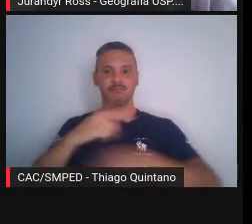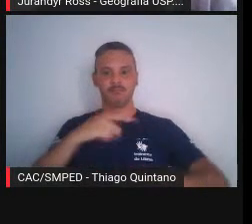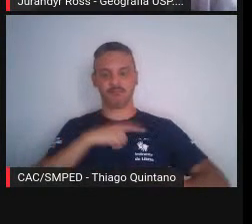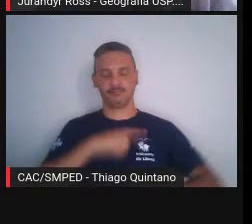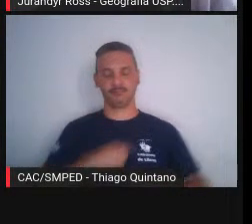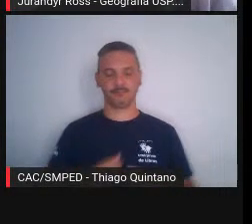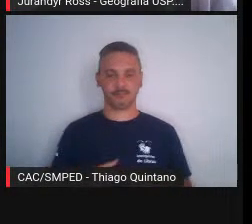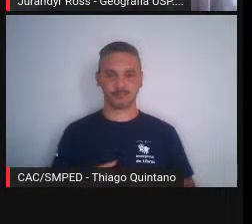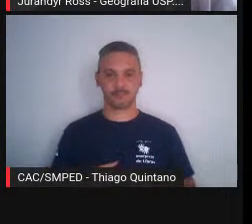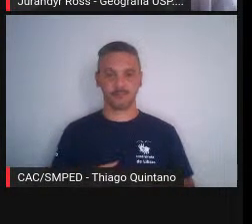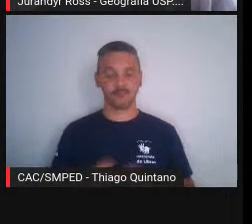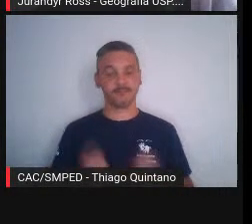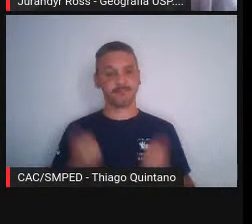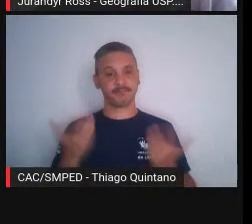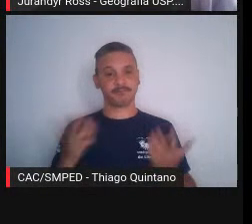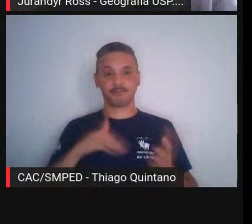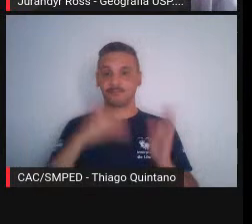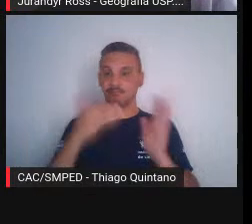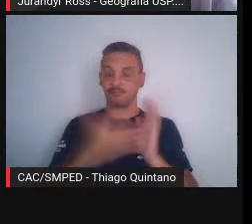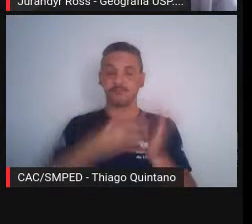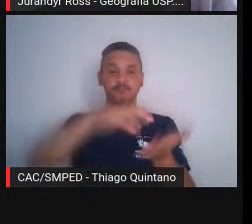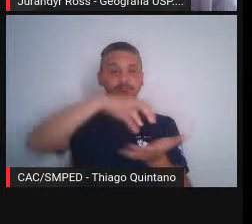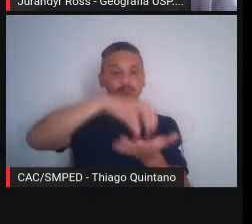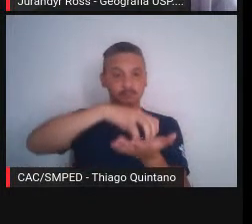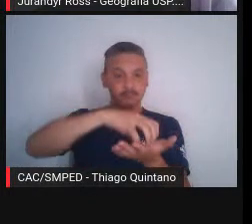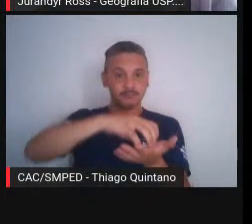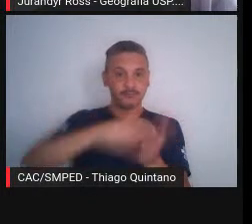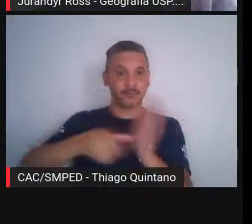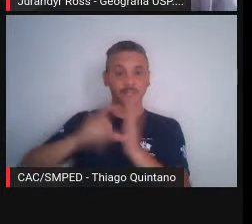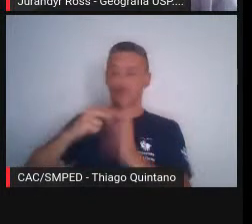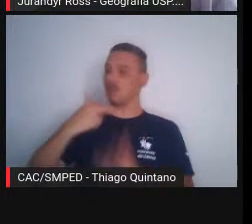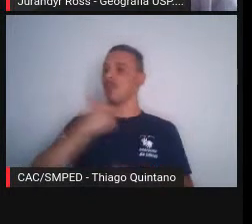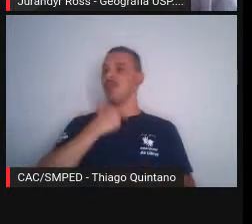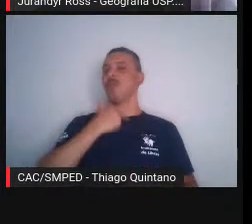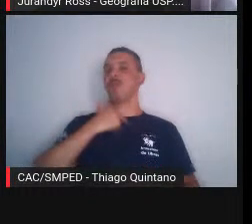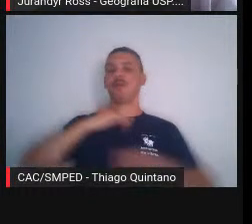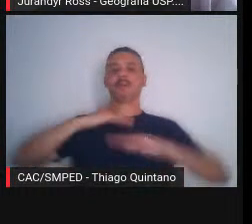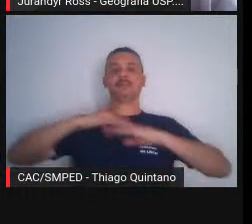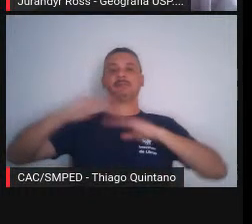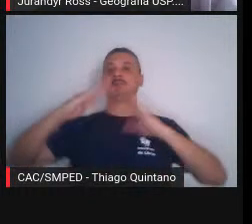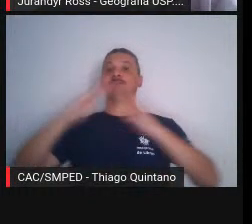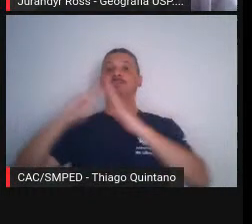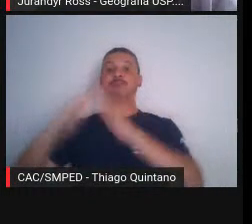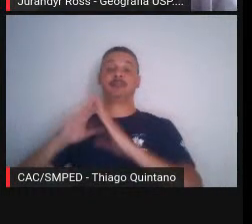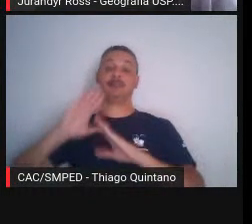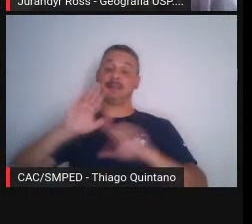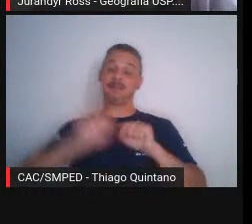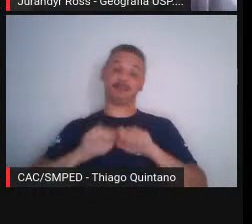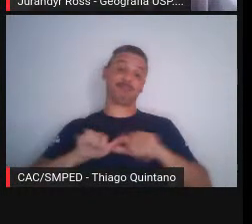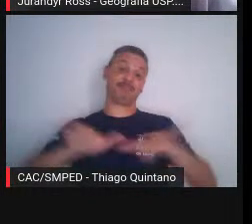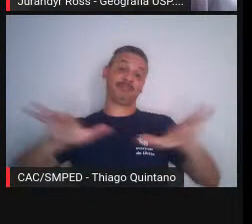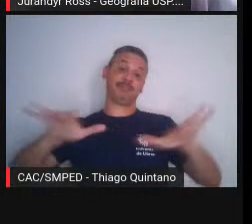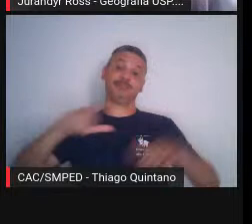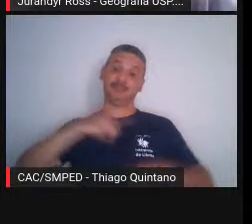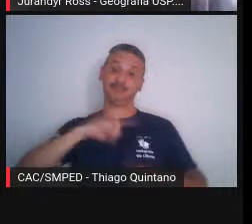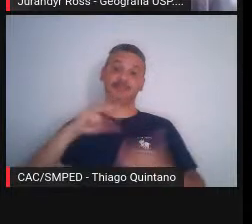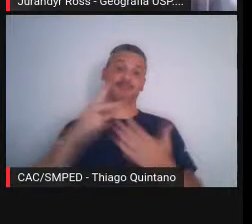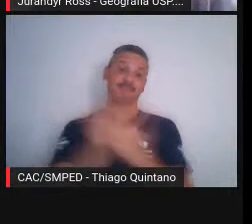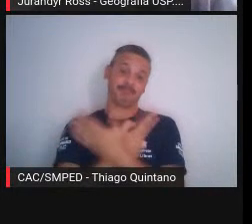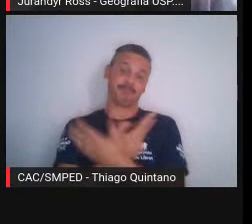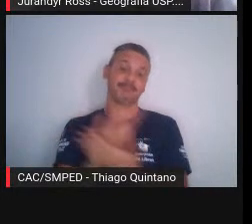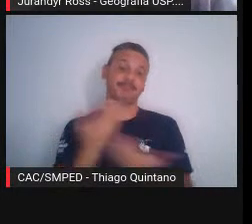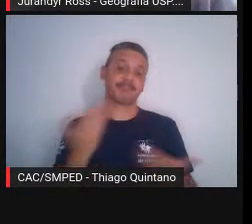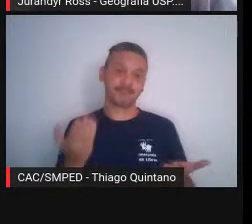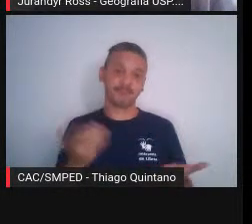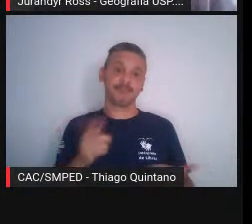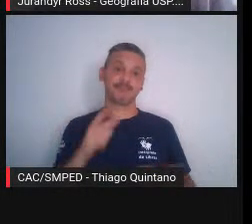né? Essas áreas, todas são áreas que não eram para ser ocupadas pelo urbano, mas que o urbano ocupou. Irregularmente,